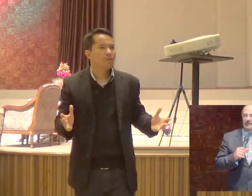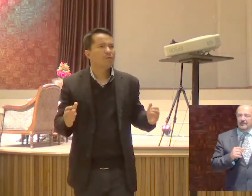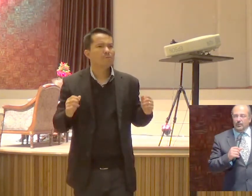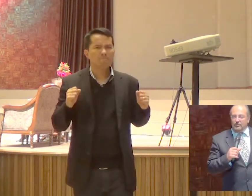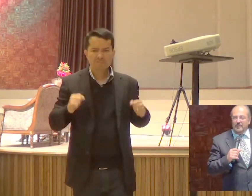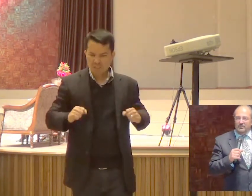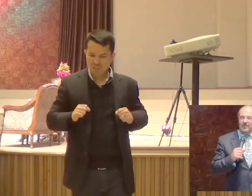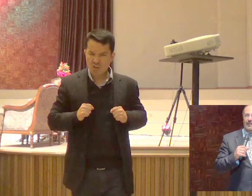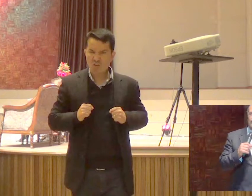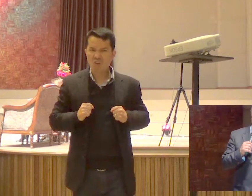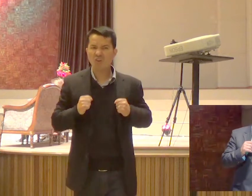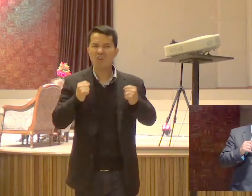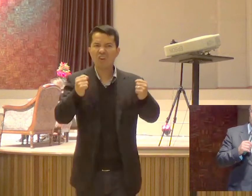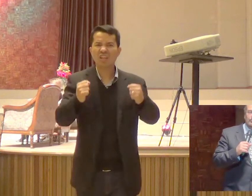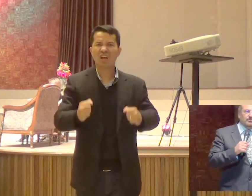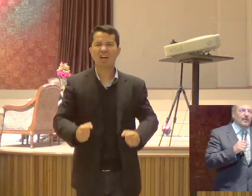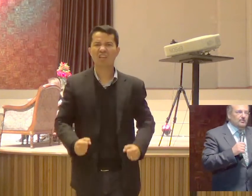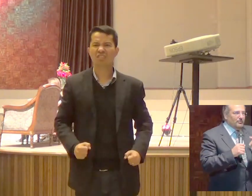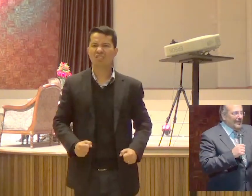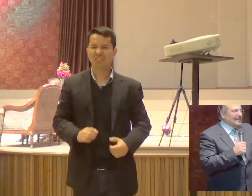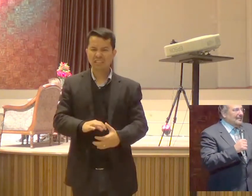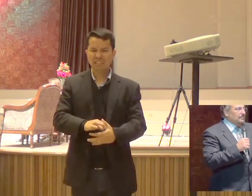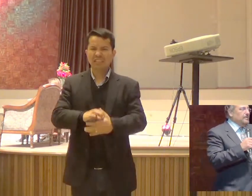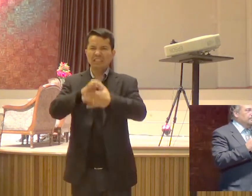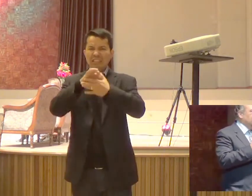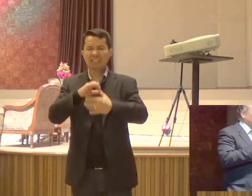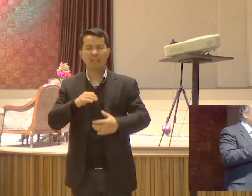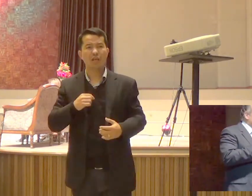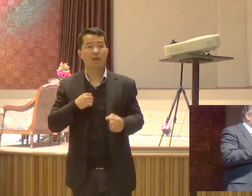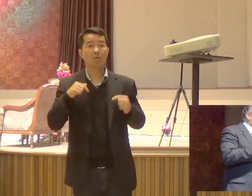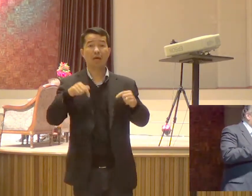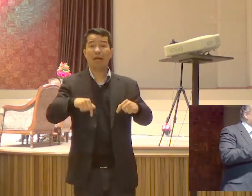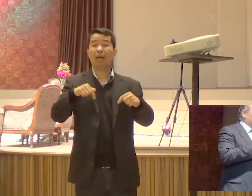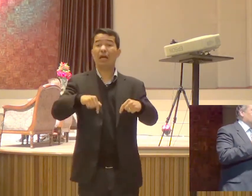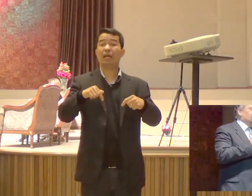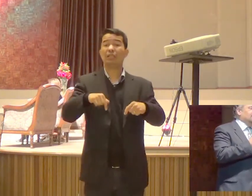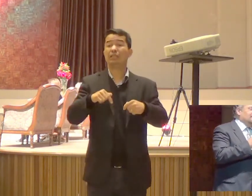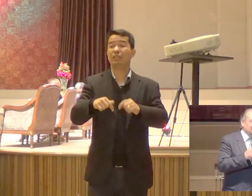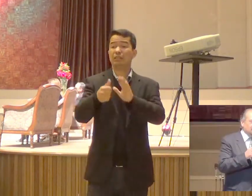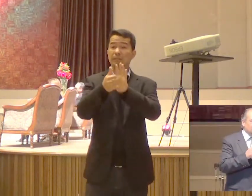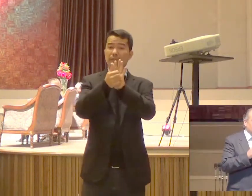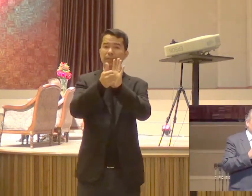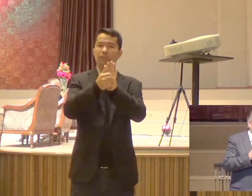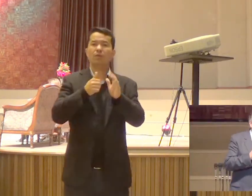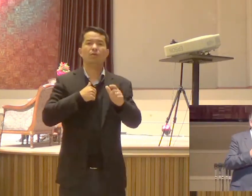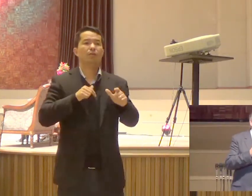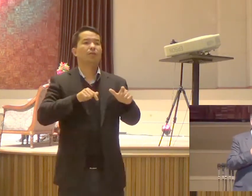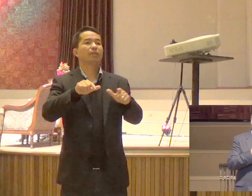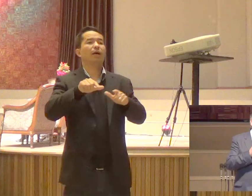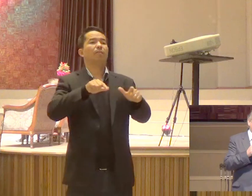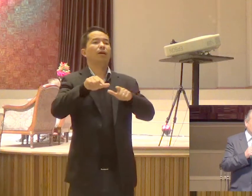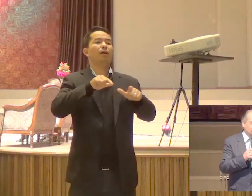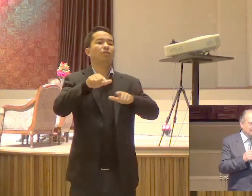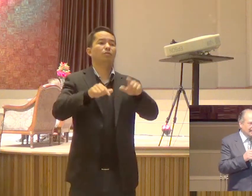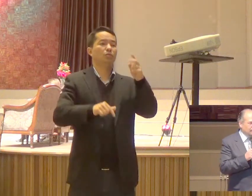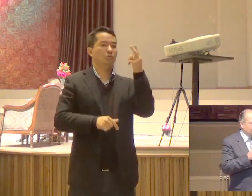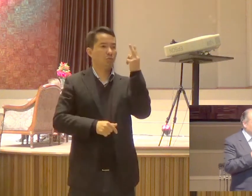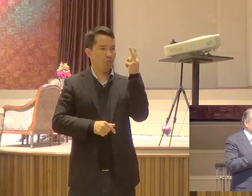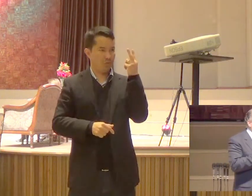Dois ministérios Deus me fez ver aqui na PIB Dentre outras tantas coisas Mas dois ministérios Que eu quero citar Primeiro